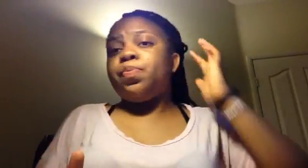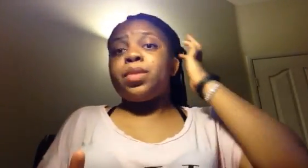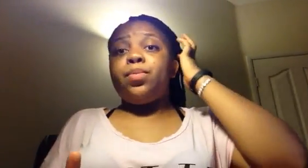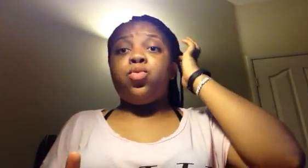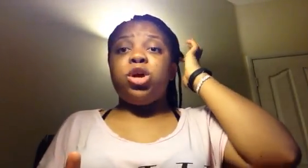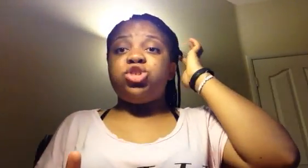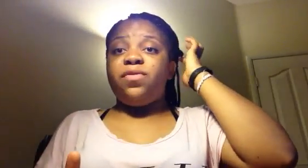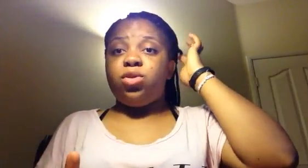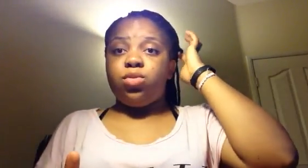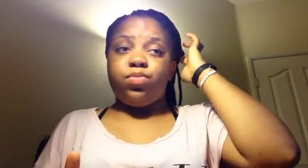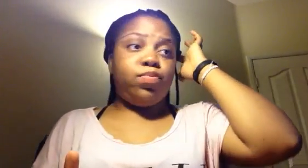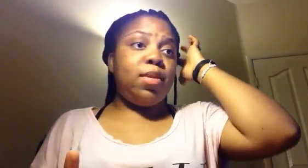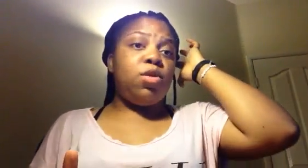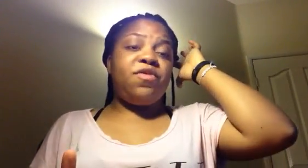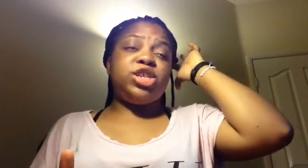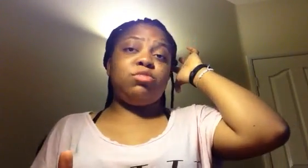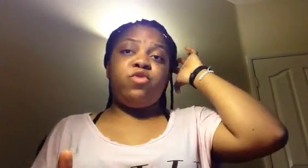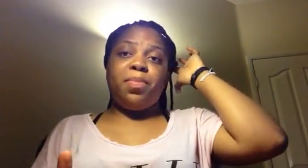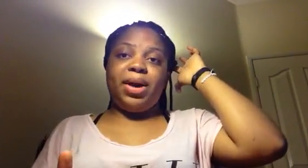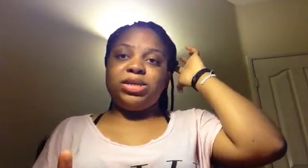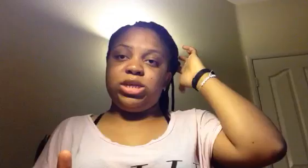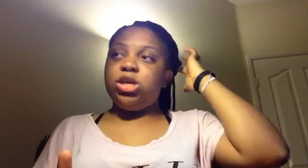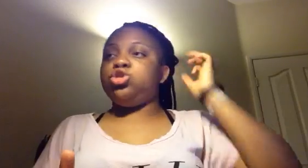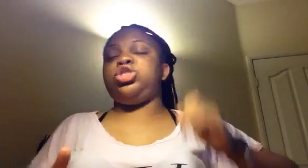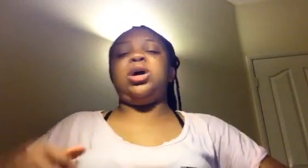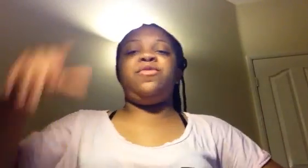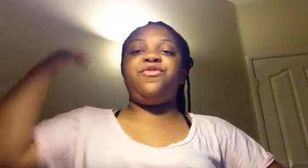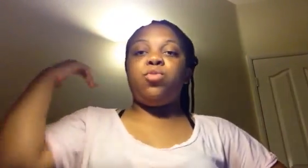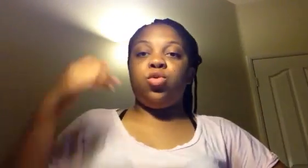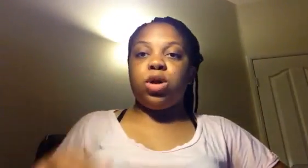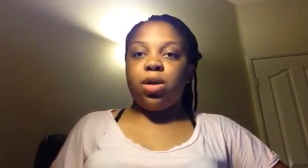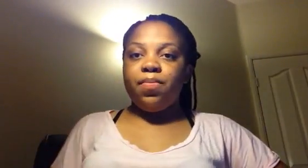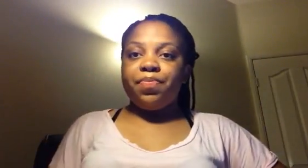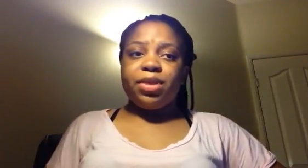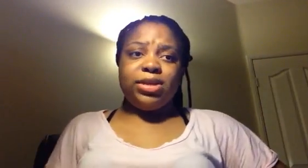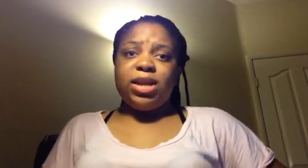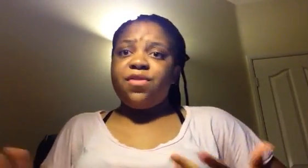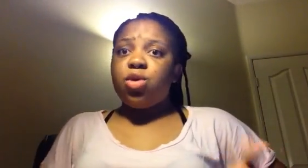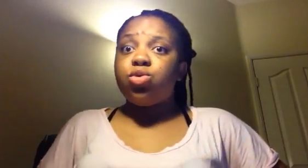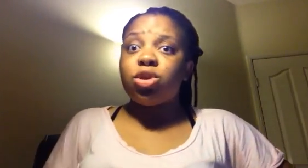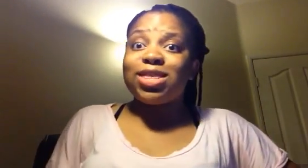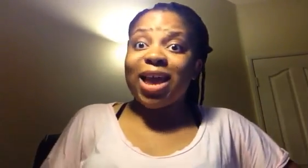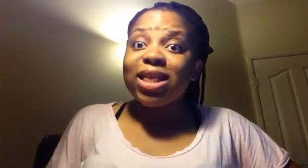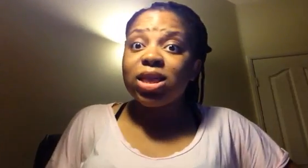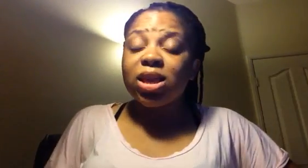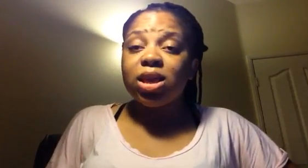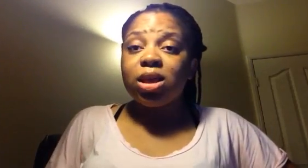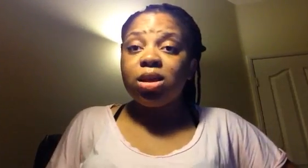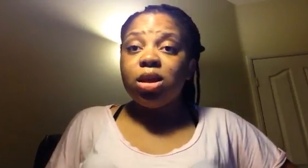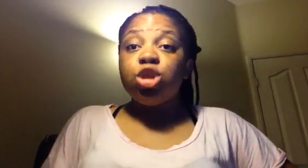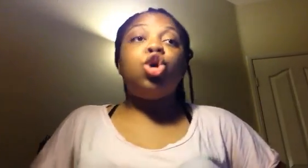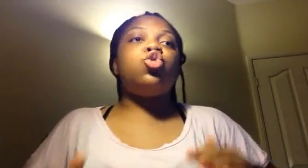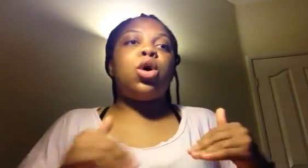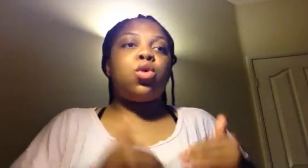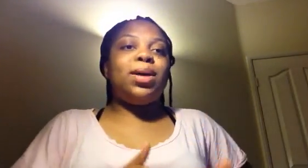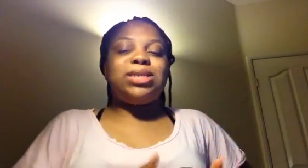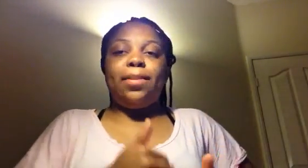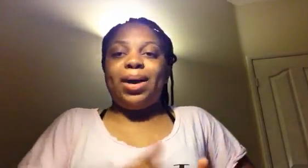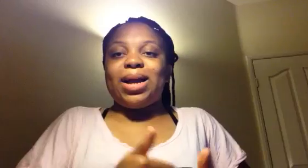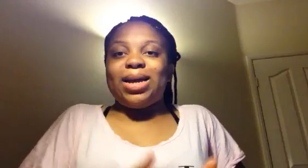tu as fait le... Mais mon frère, tu ne me vois pas ici. Tu dis, fous-moi le camp. Et ça devient un coup de tête. Donc, on doit commencer à bagarrer.